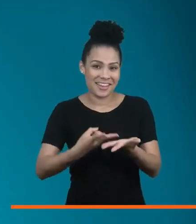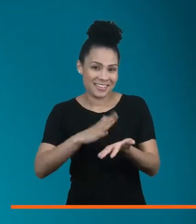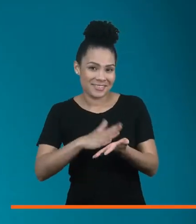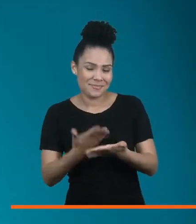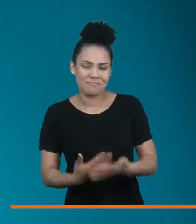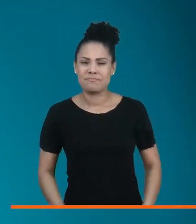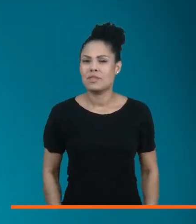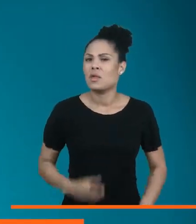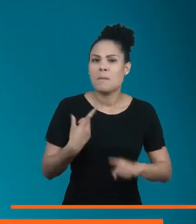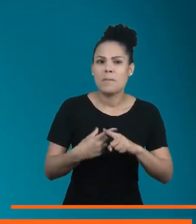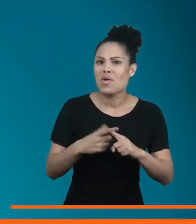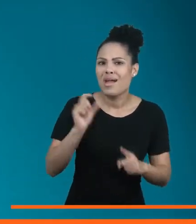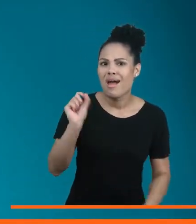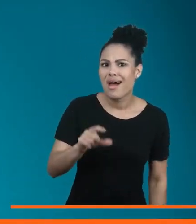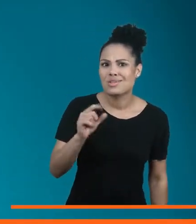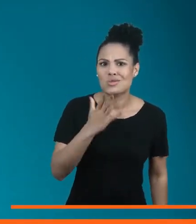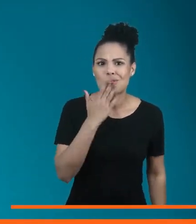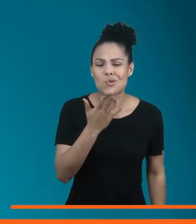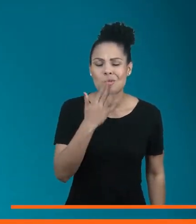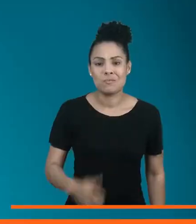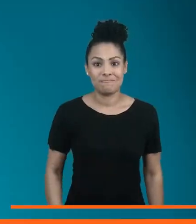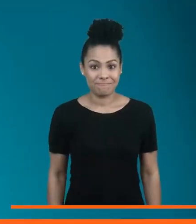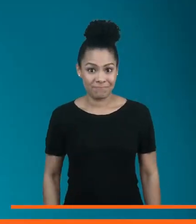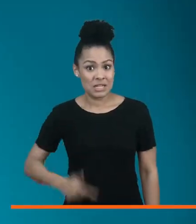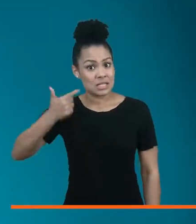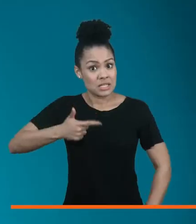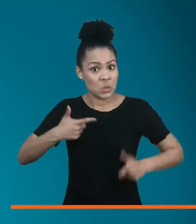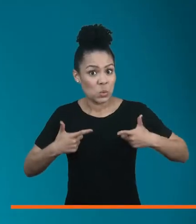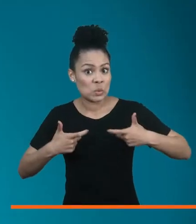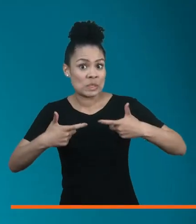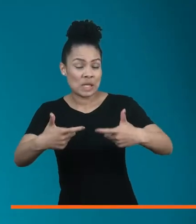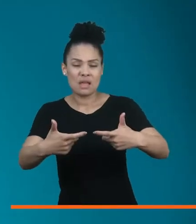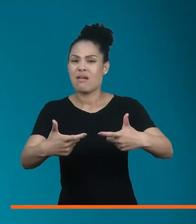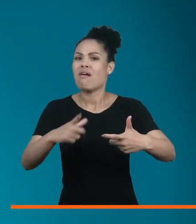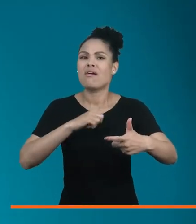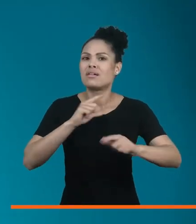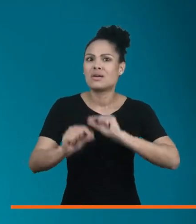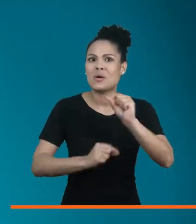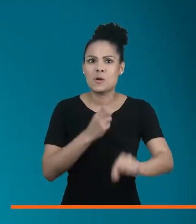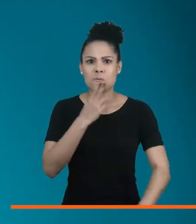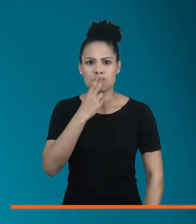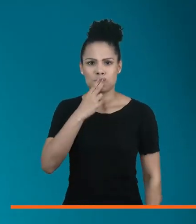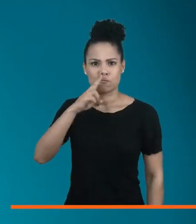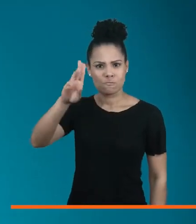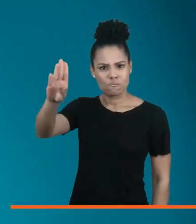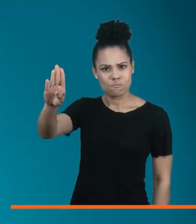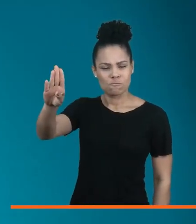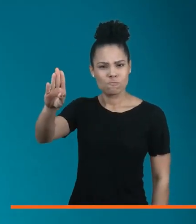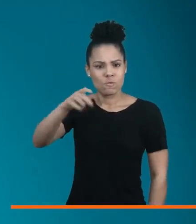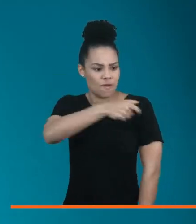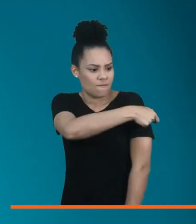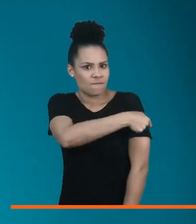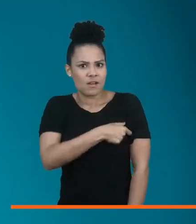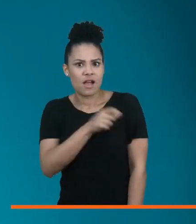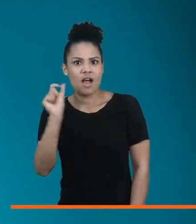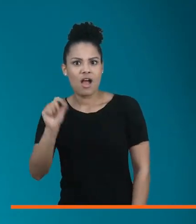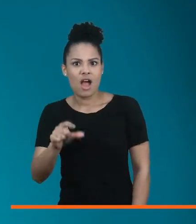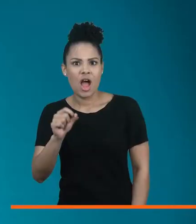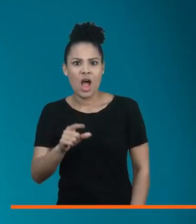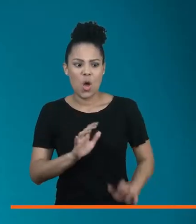do Tradutor. Mas por que a cor azul? Em meio à Segunda Guerra Mundial, os nazistas colocavam uma faixa azul no braço de